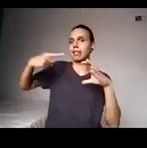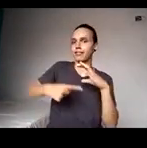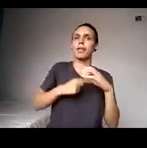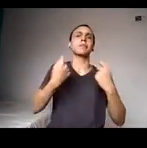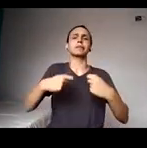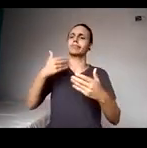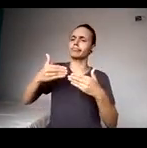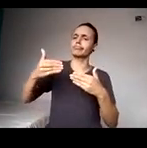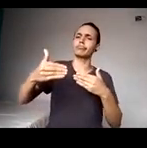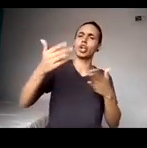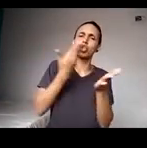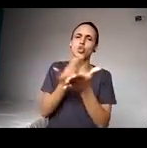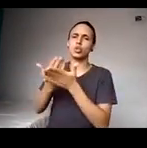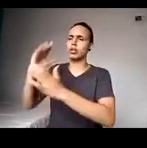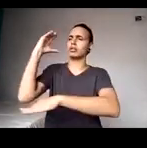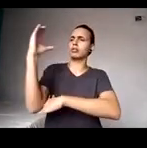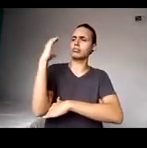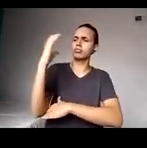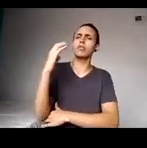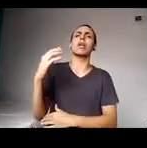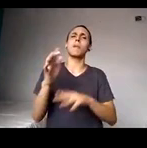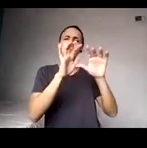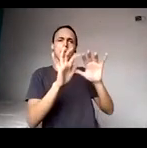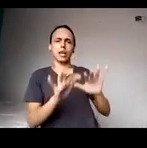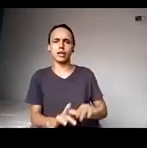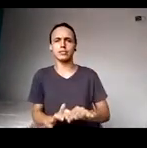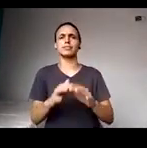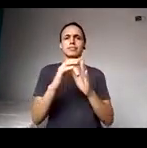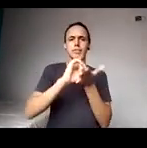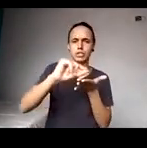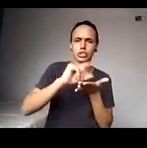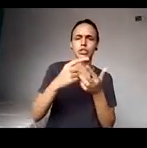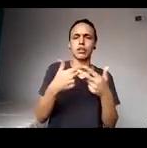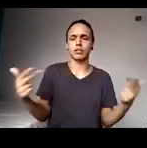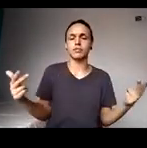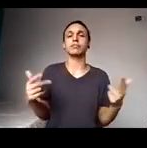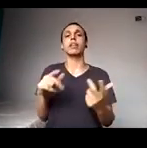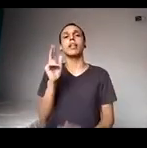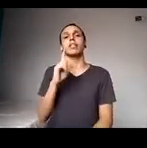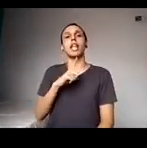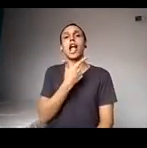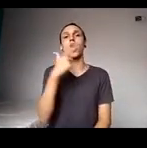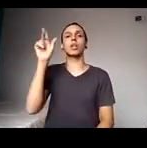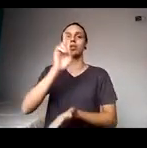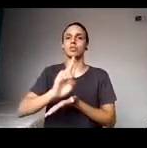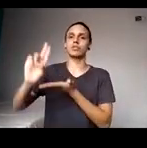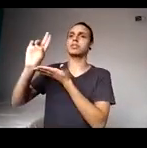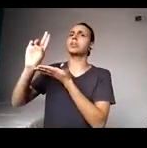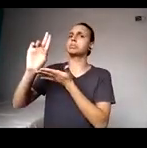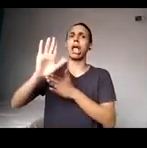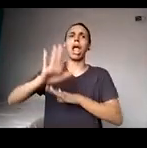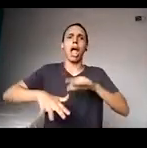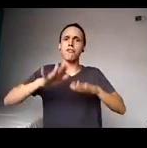registrar, porque também eu vejo que alguns colegas em outras universidades fizeram um suporte maravilhoso, mas não publicaram,